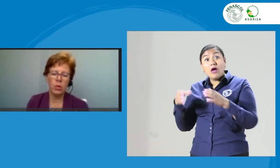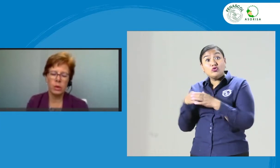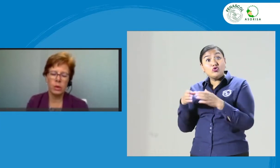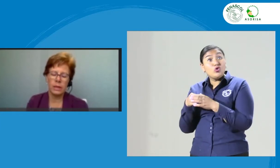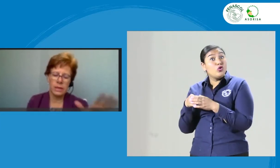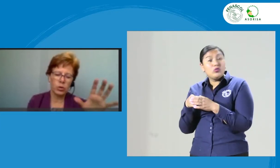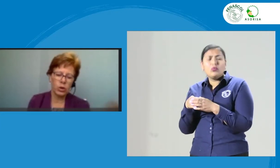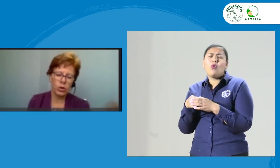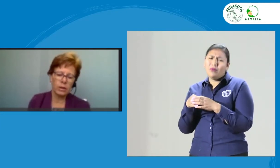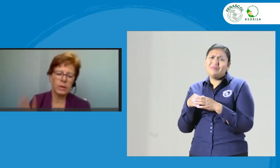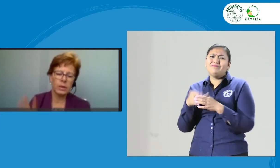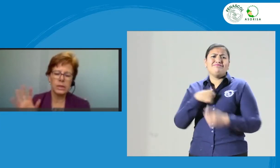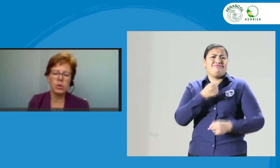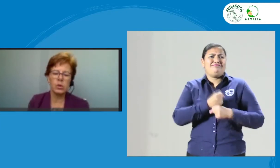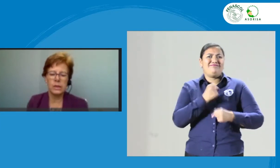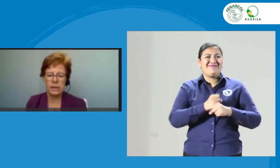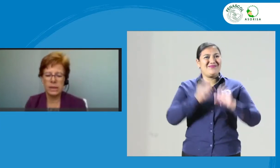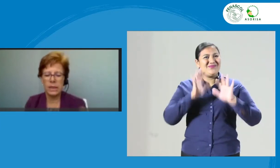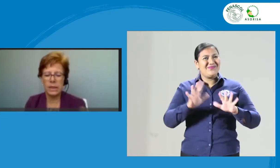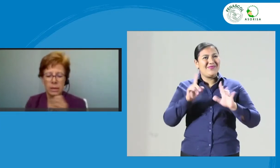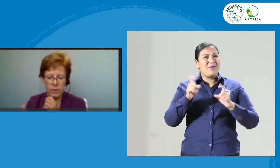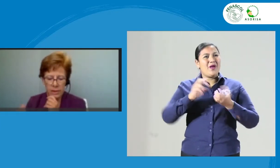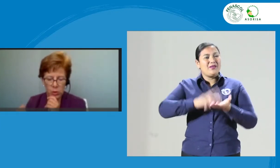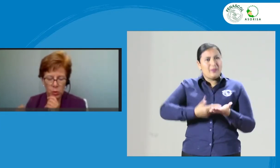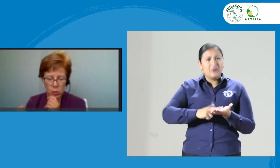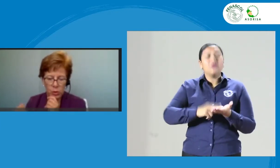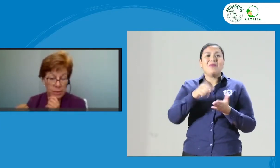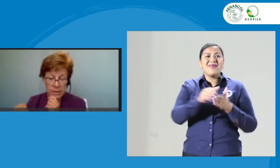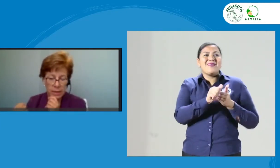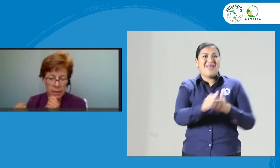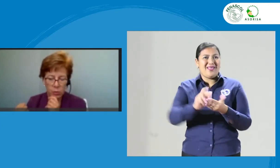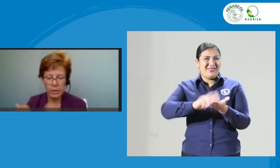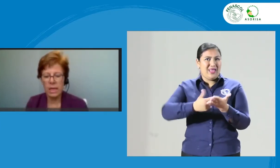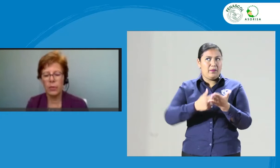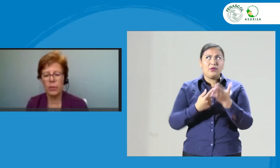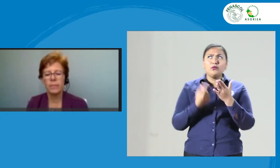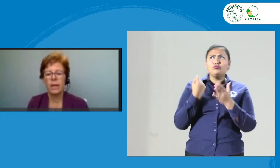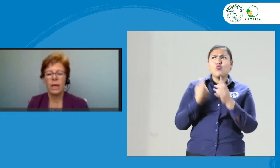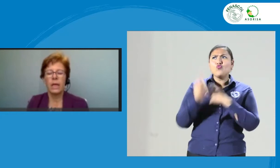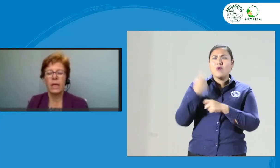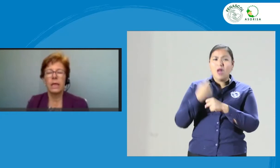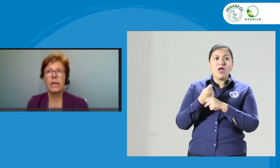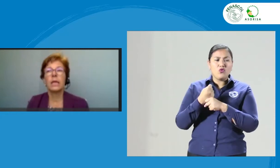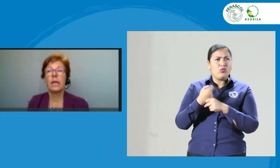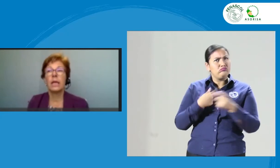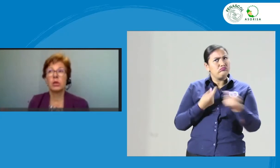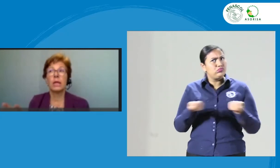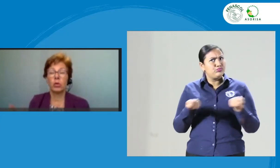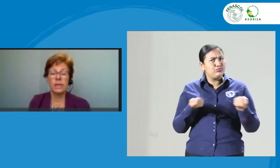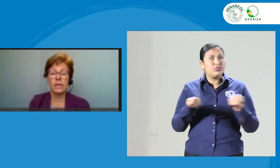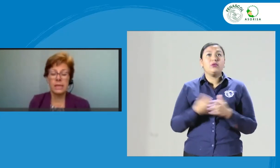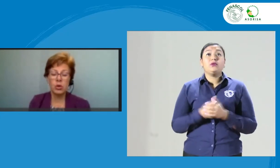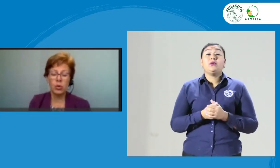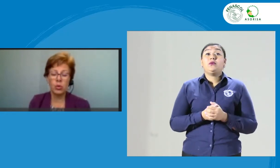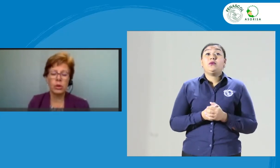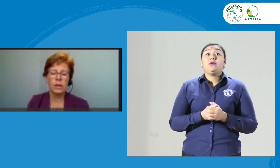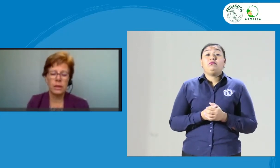trabajo en el sector de interpretación y en el de guía de interpretación lo hice hasta el año pasado. Y en la organización donde